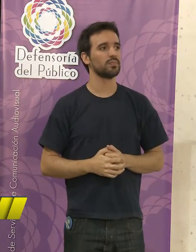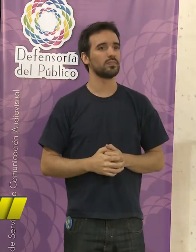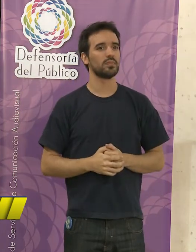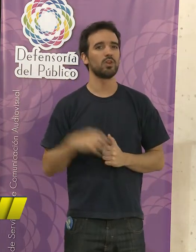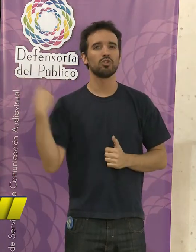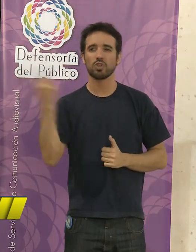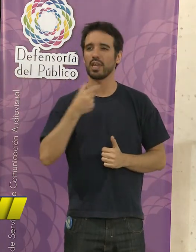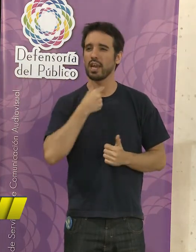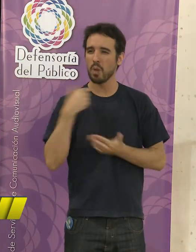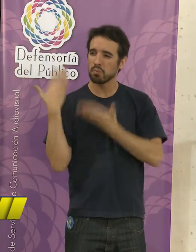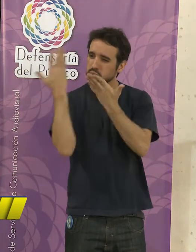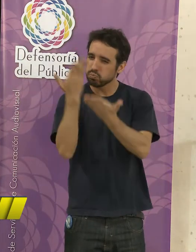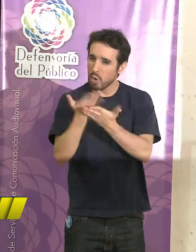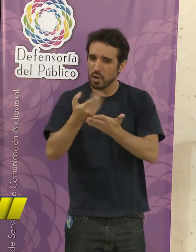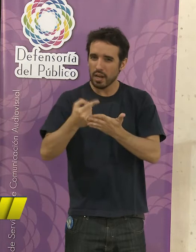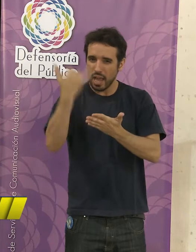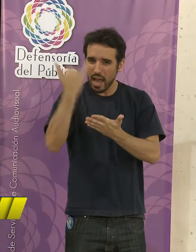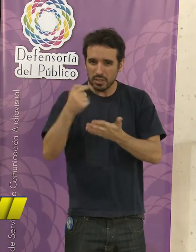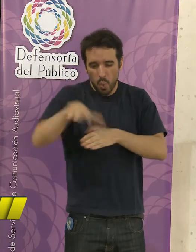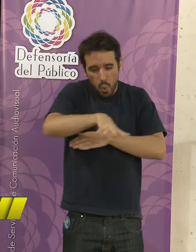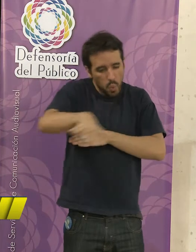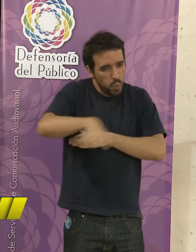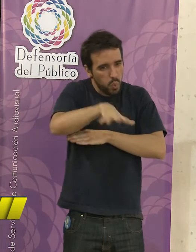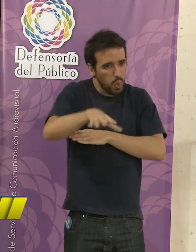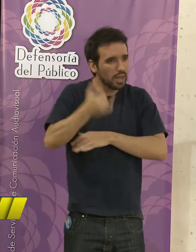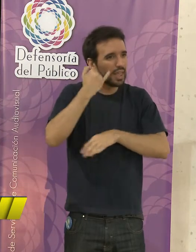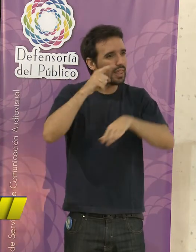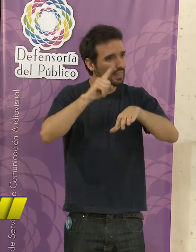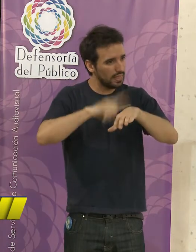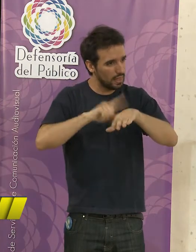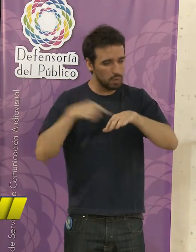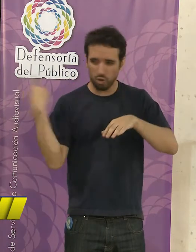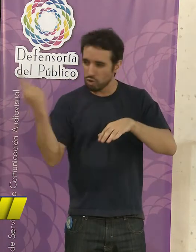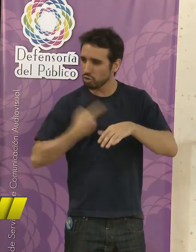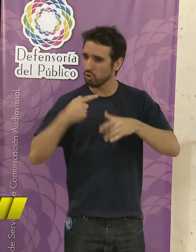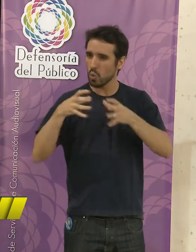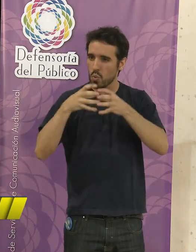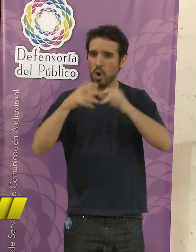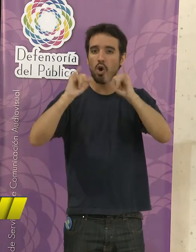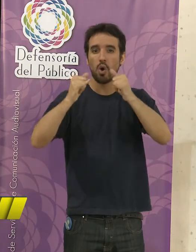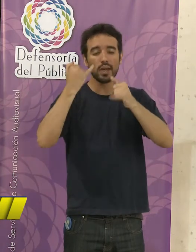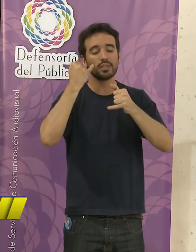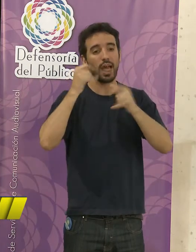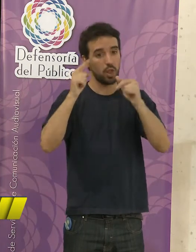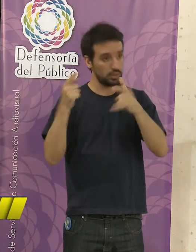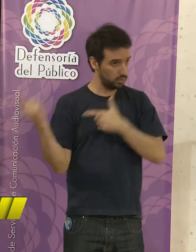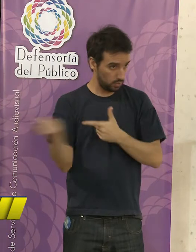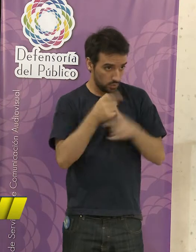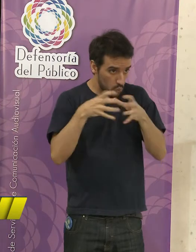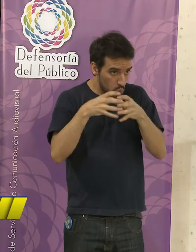queremos proponer que haya un espacio y un tiempo donde nosotros los jóvenes y adolescentes